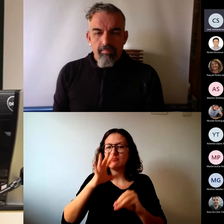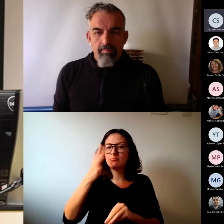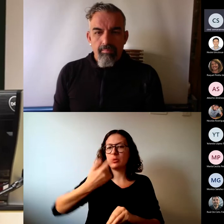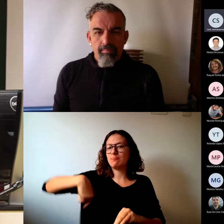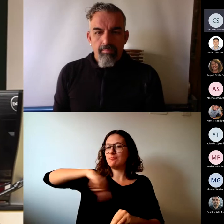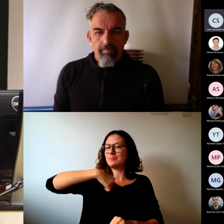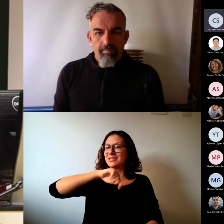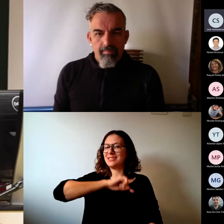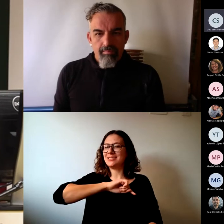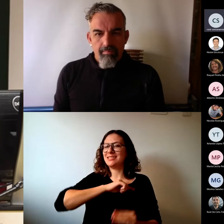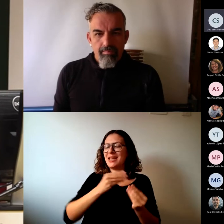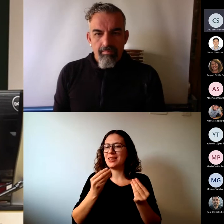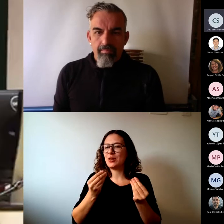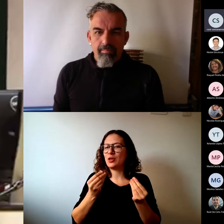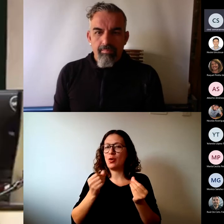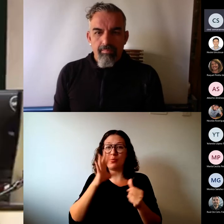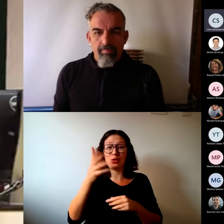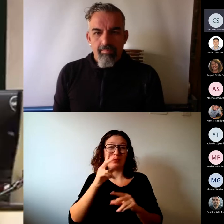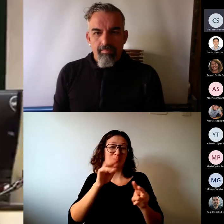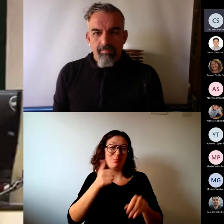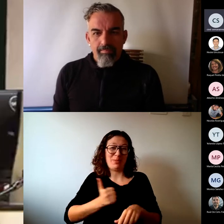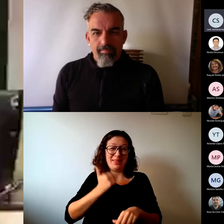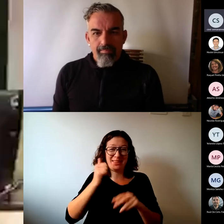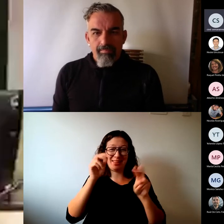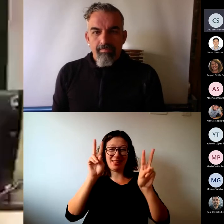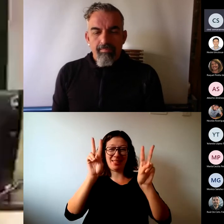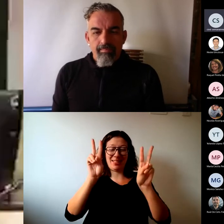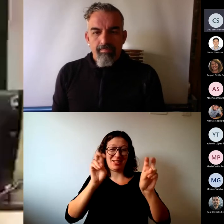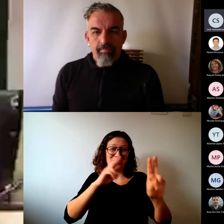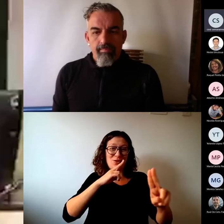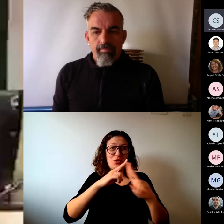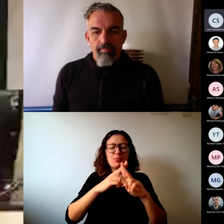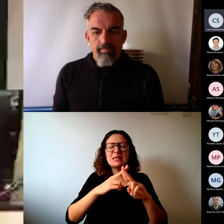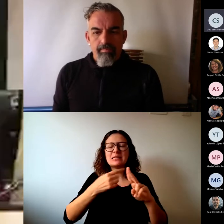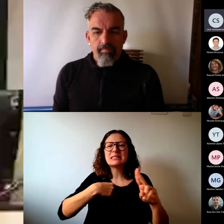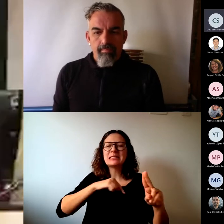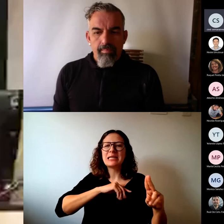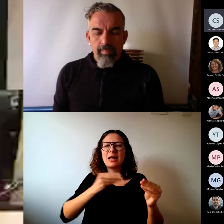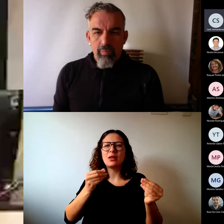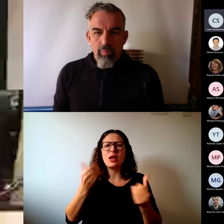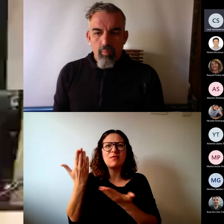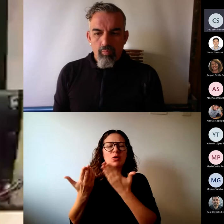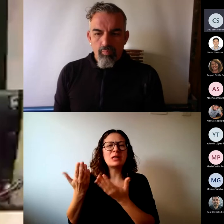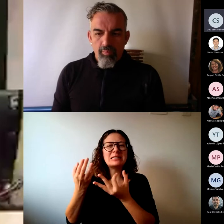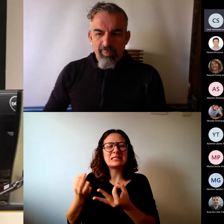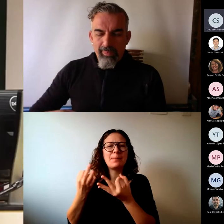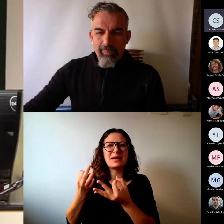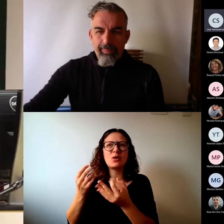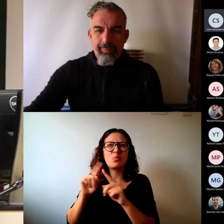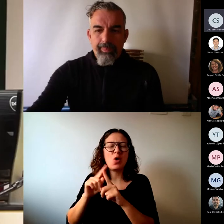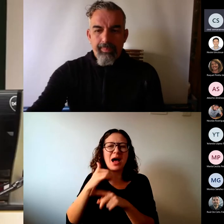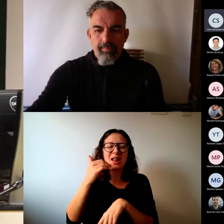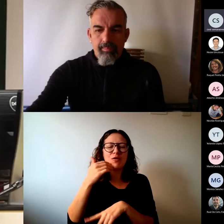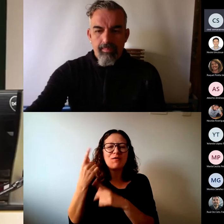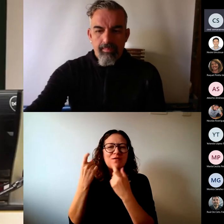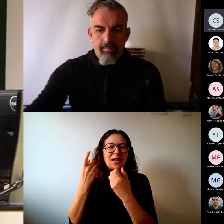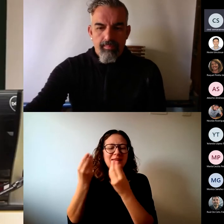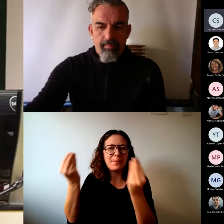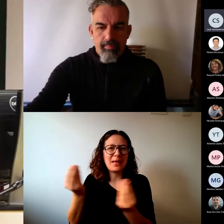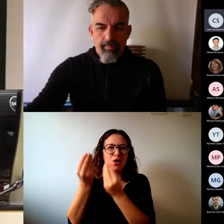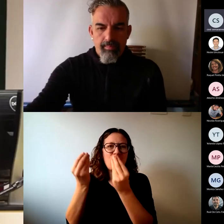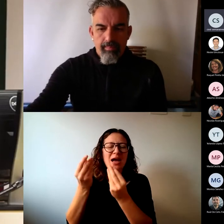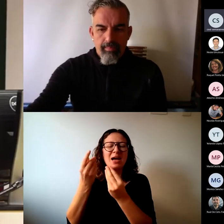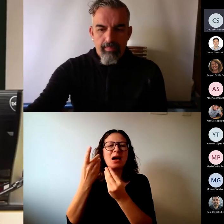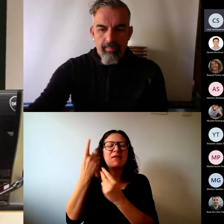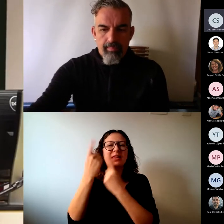ahí el tema de estas jornadas es que la evaluación siempre es una tarea pendiente y siempre se puede mejorar, siempre podemos incluir otras cosas.